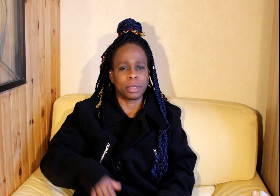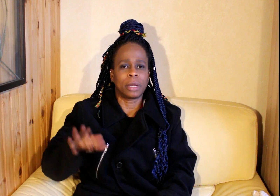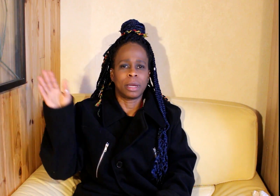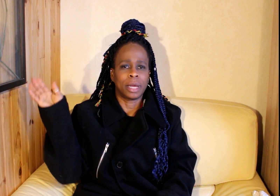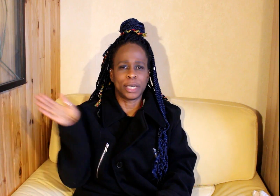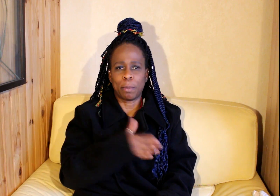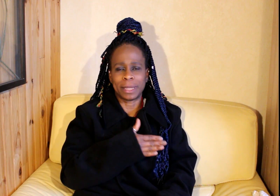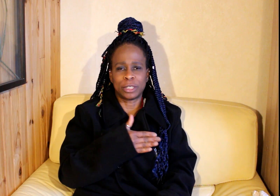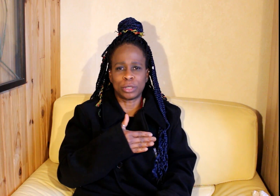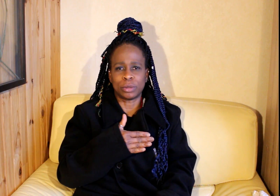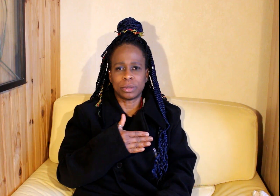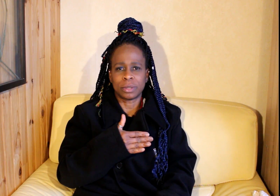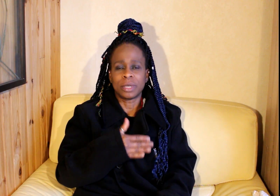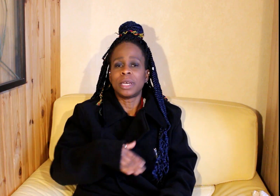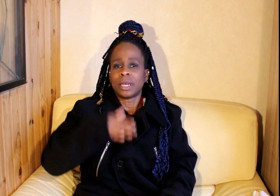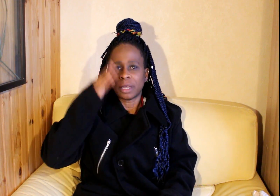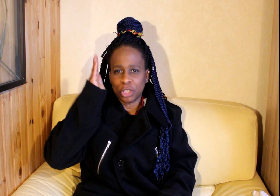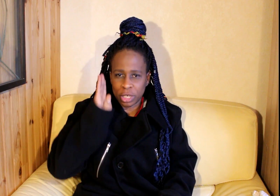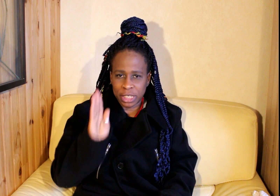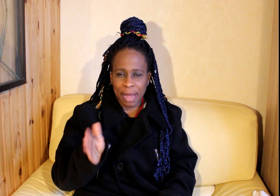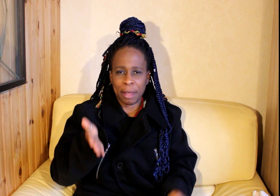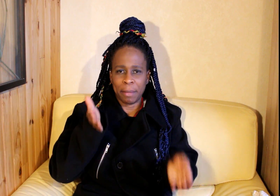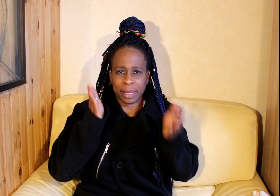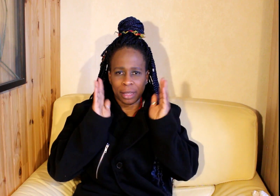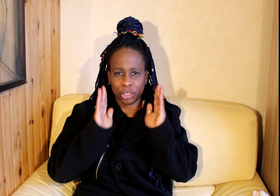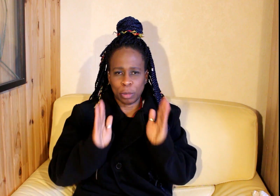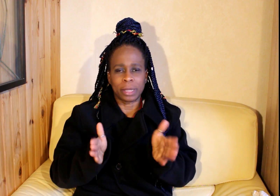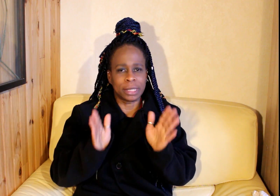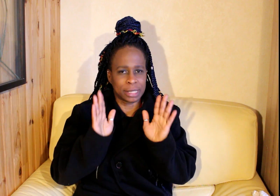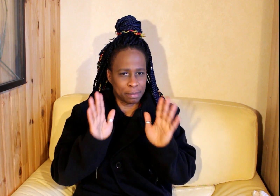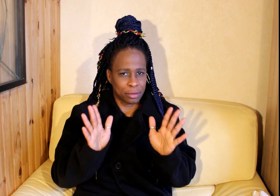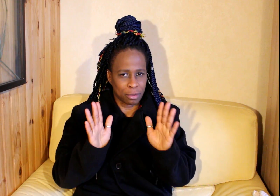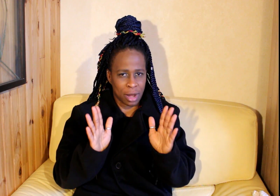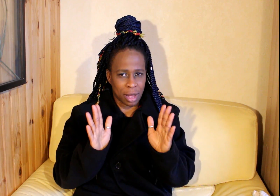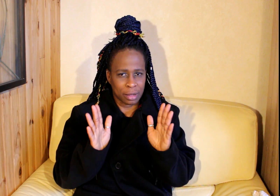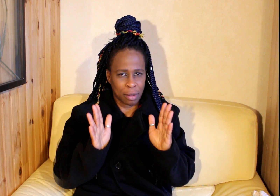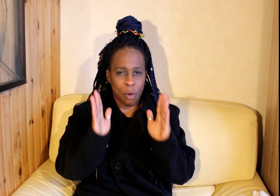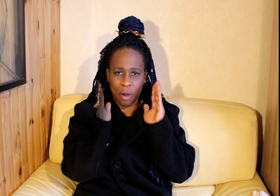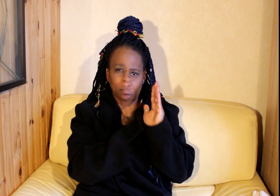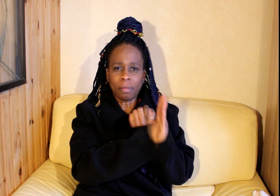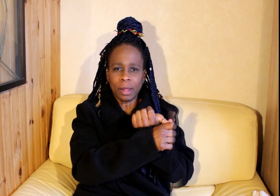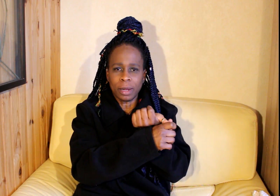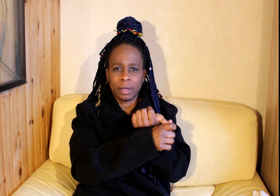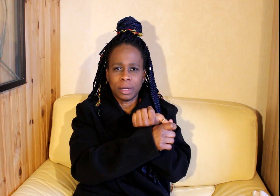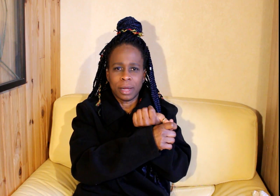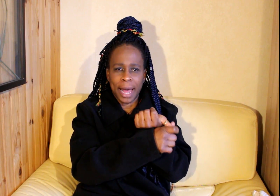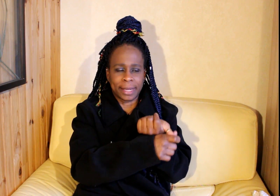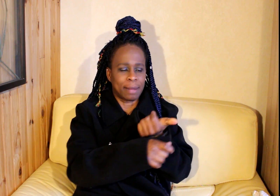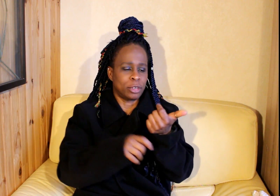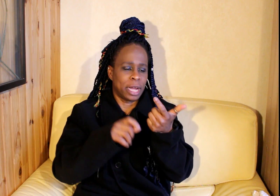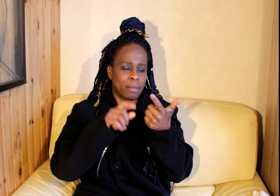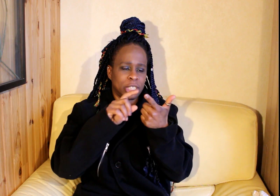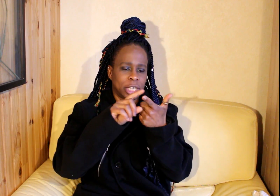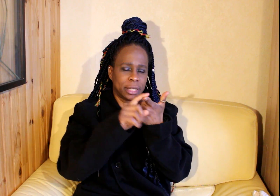Et je passe dessus Ne jamais mettre Je participe Donc voilà On va Être abonné à ma chaîne